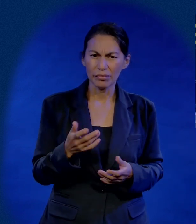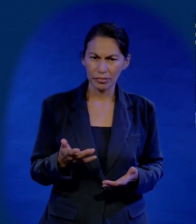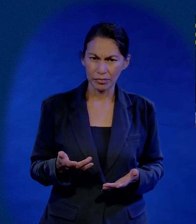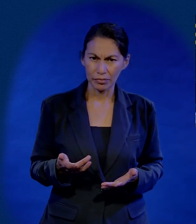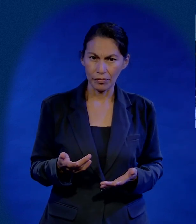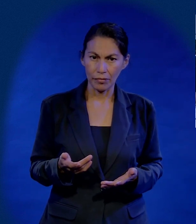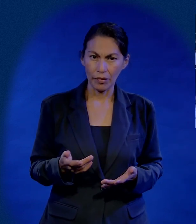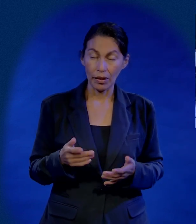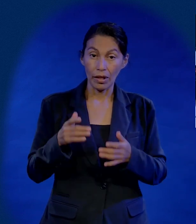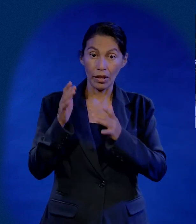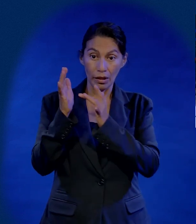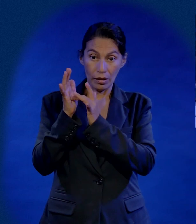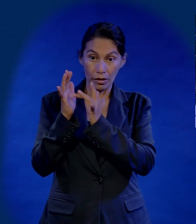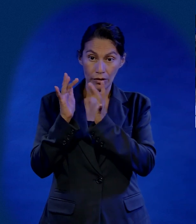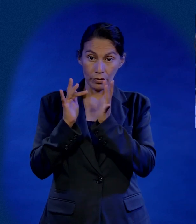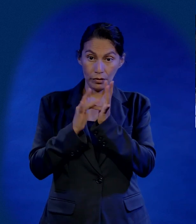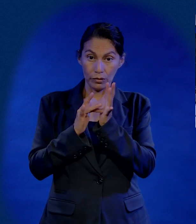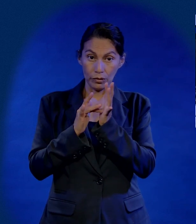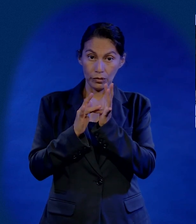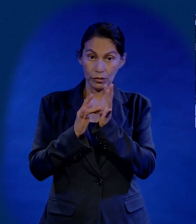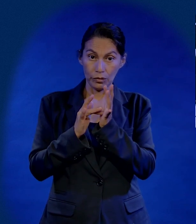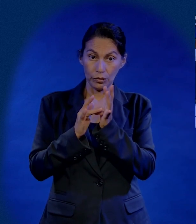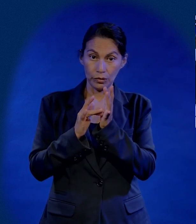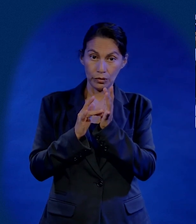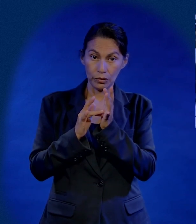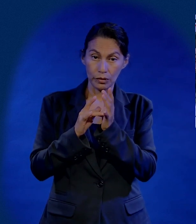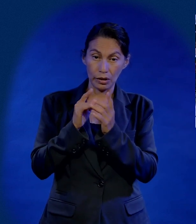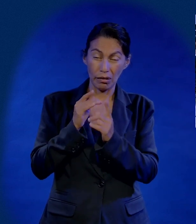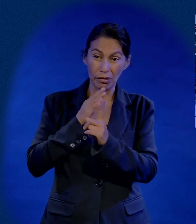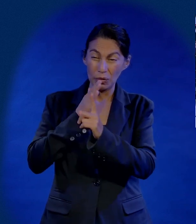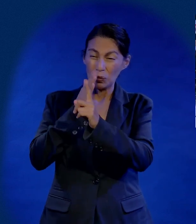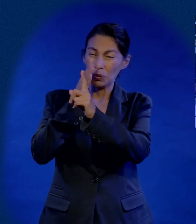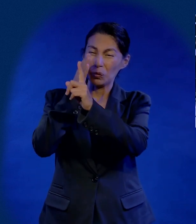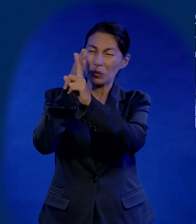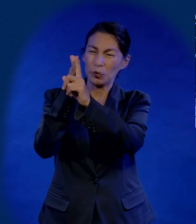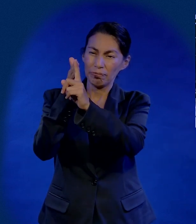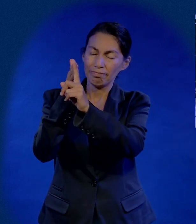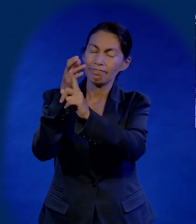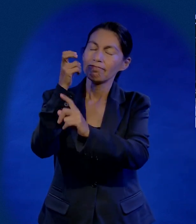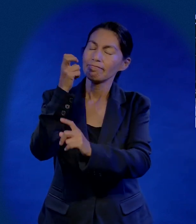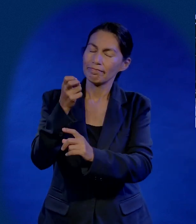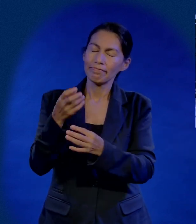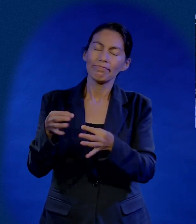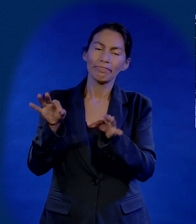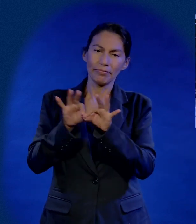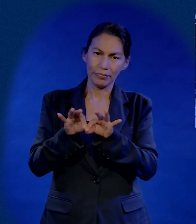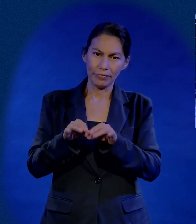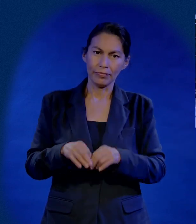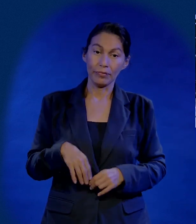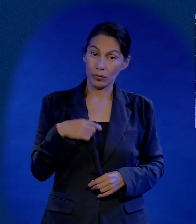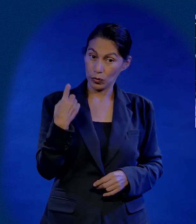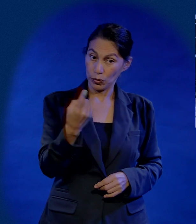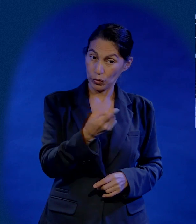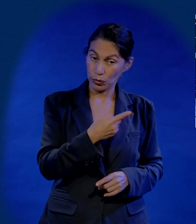Déjeme explicar este texto. Para mí en ese texto Jesús nos está regalando un principio que se llama enfoque.